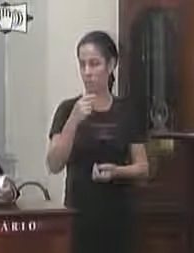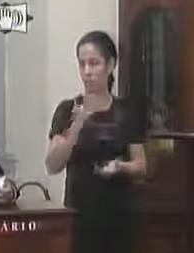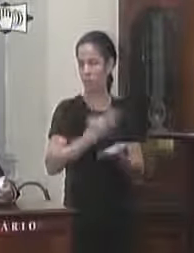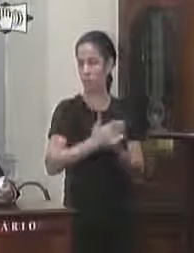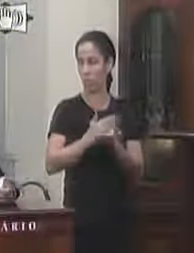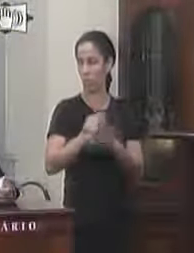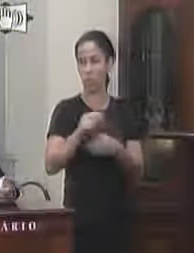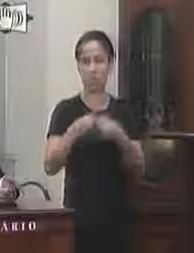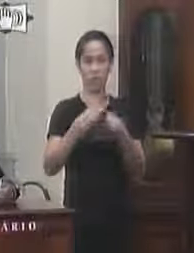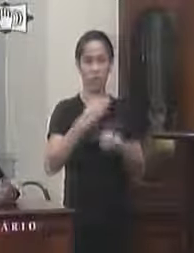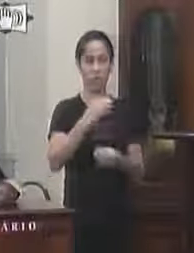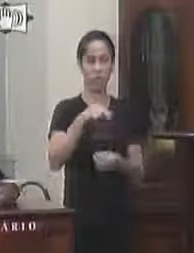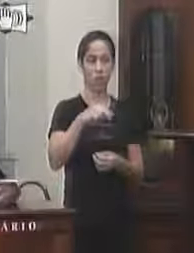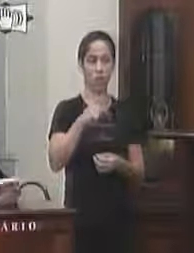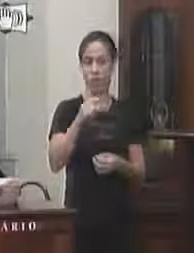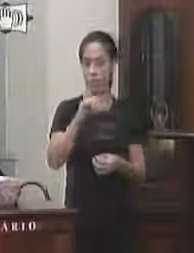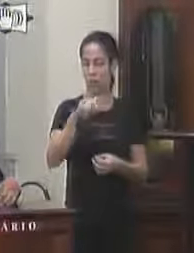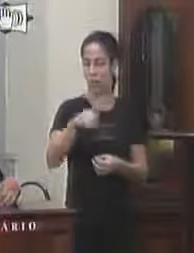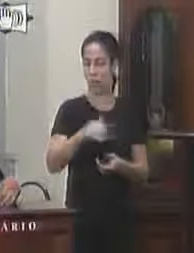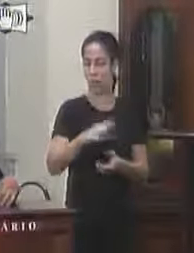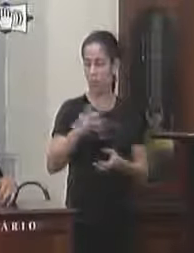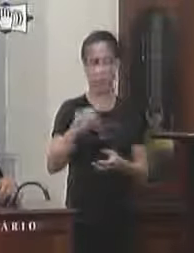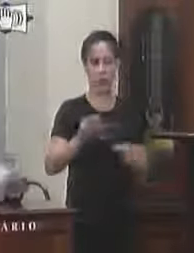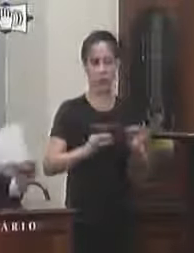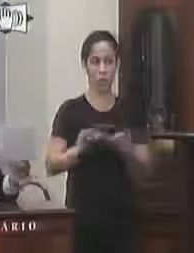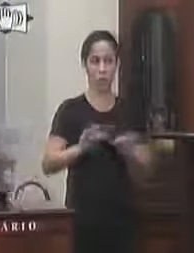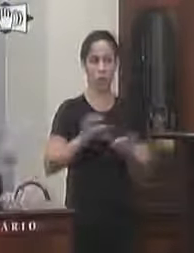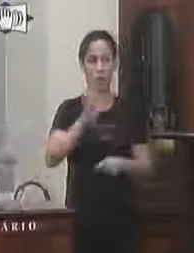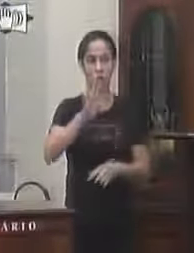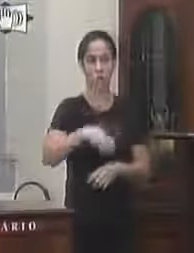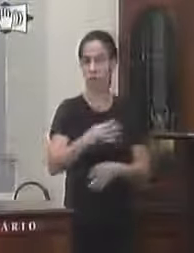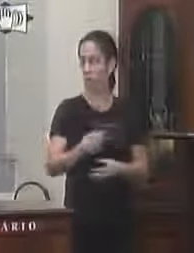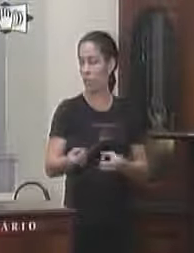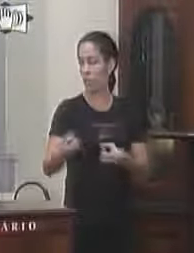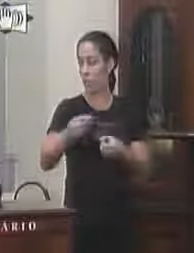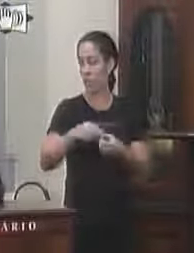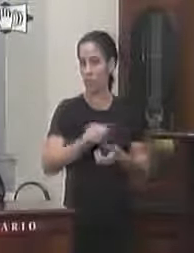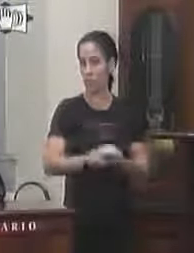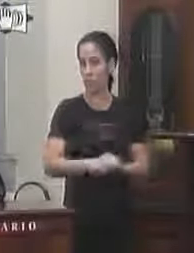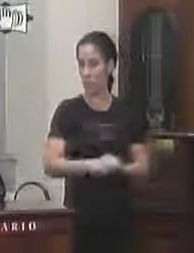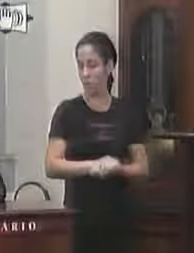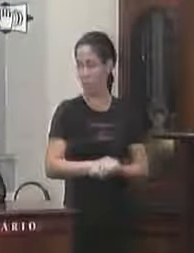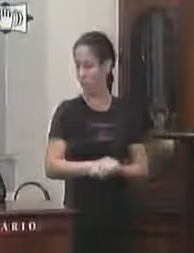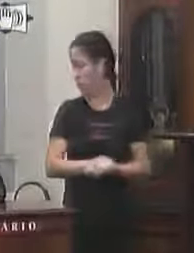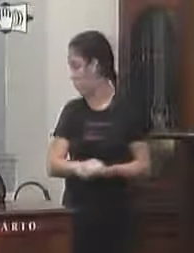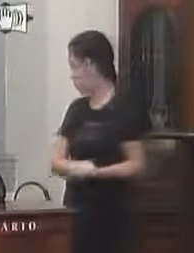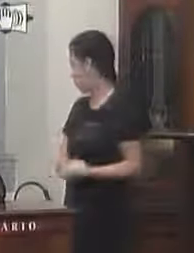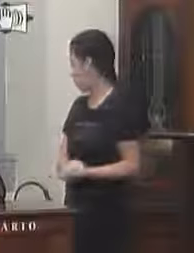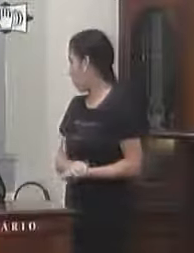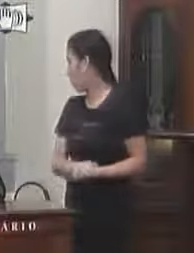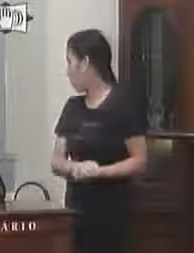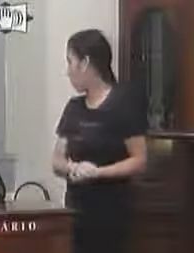de preço CNPJ o cronograma e aí está o retorno do vereador David Nogueira